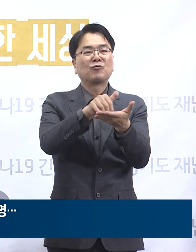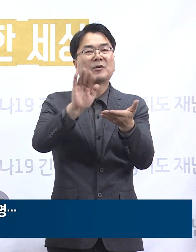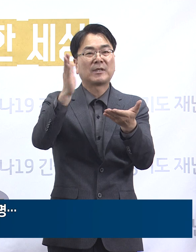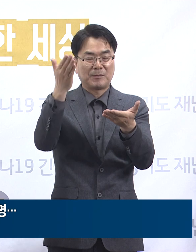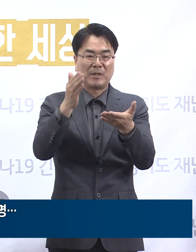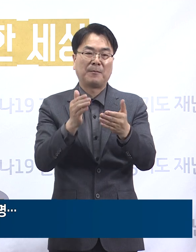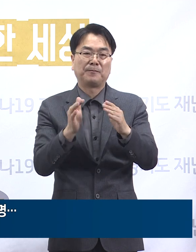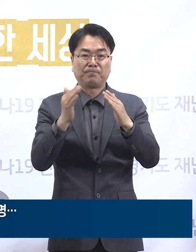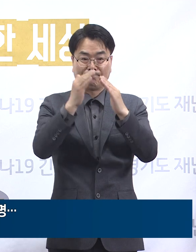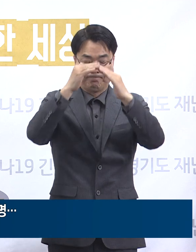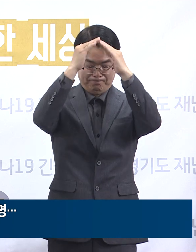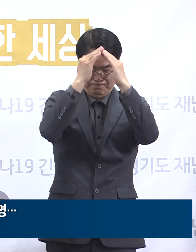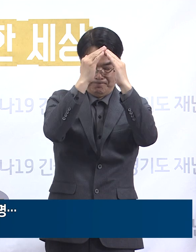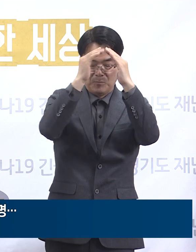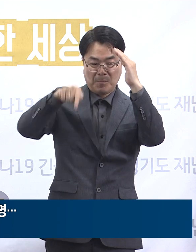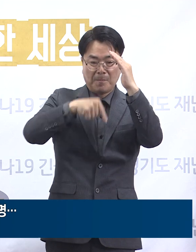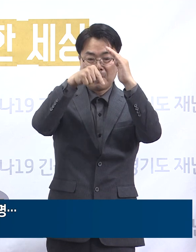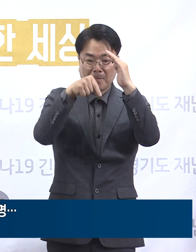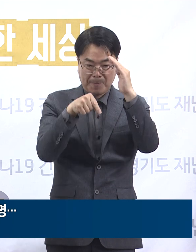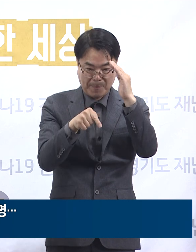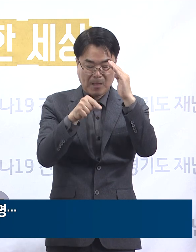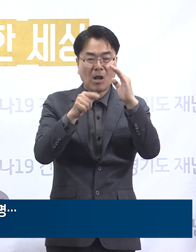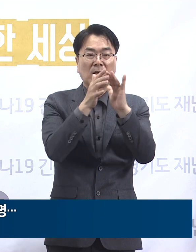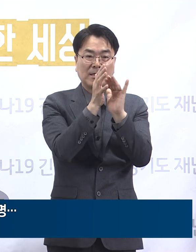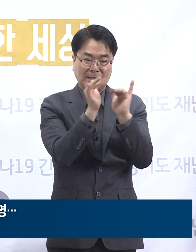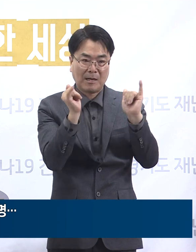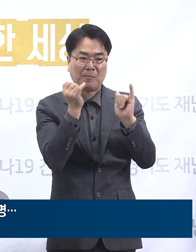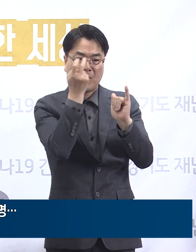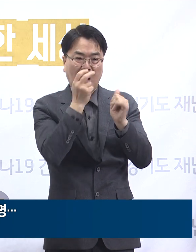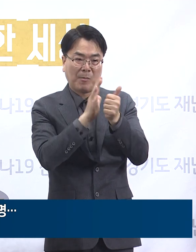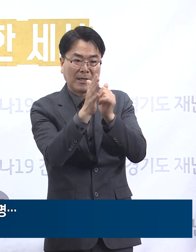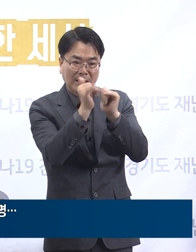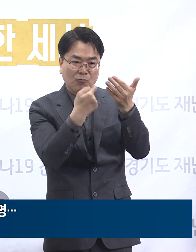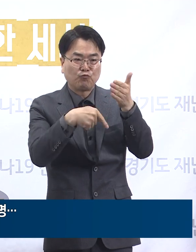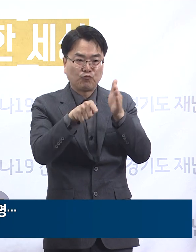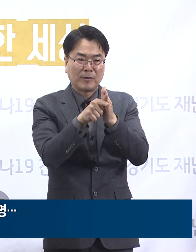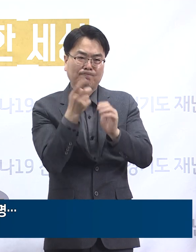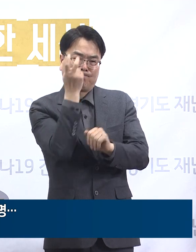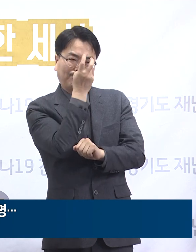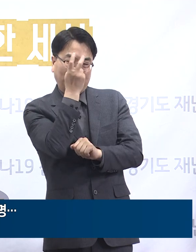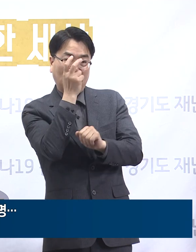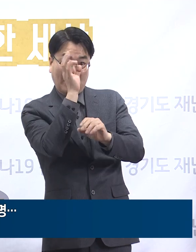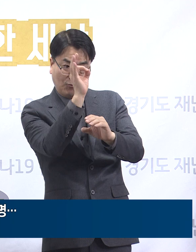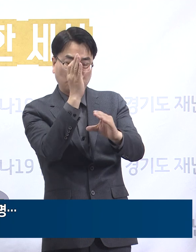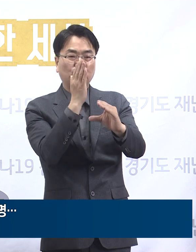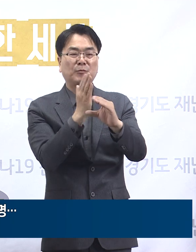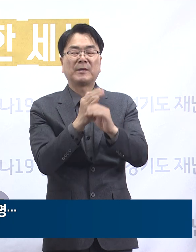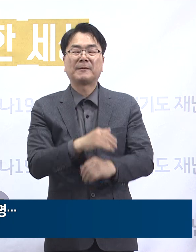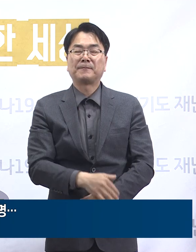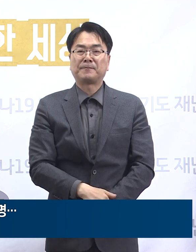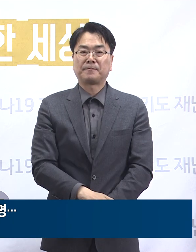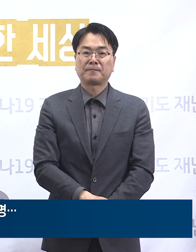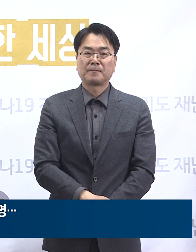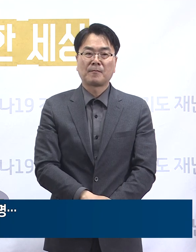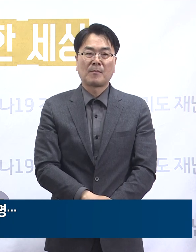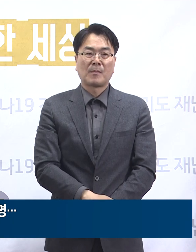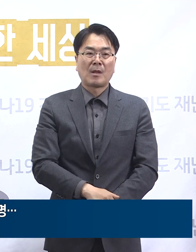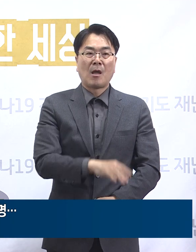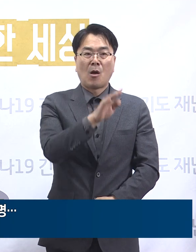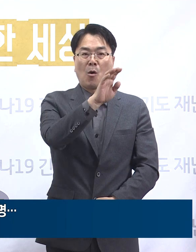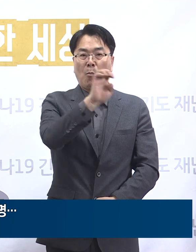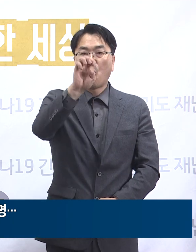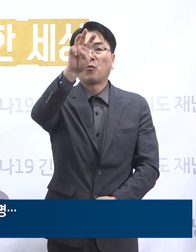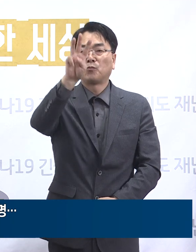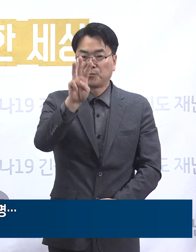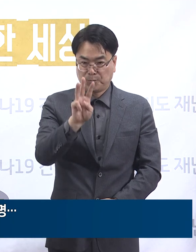현재 자가격리 조치 중인 퇴원 환자 및 간병인에 대해 지속적으로 모니터링 중입니다. 포천시 소재 강병원